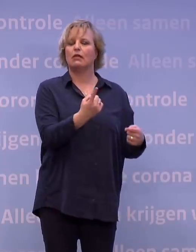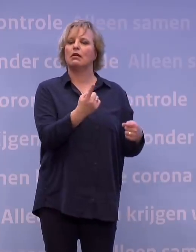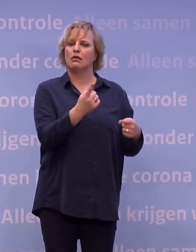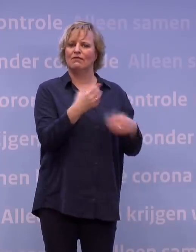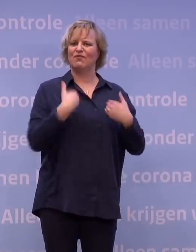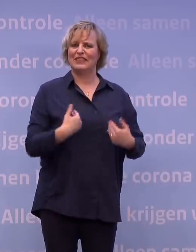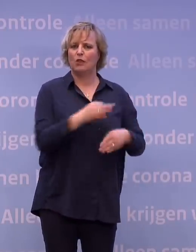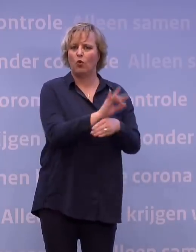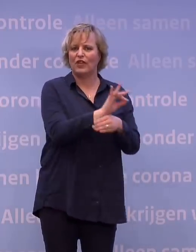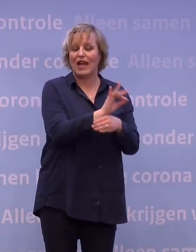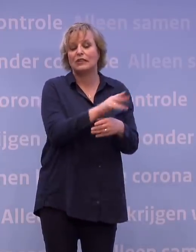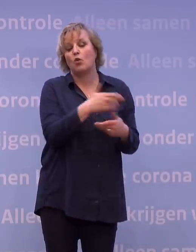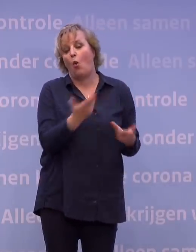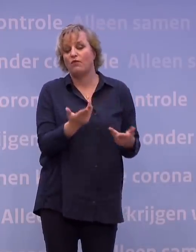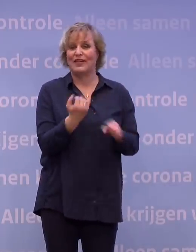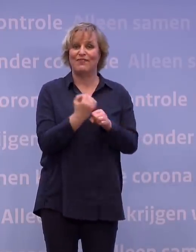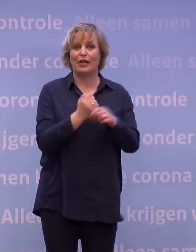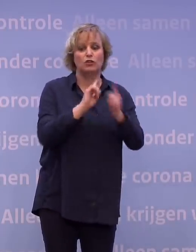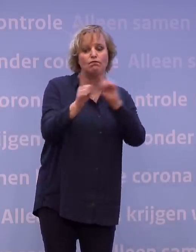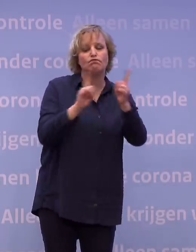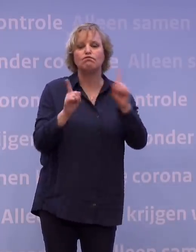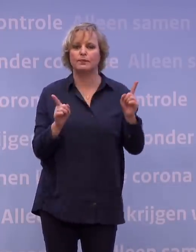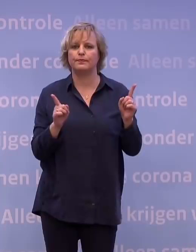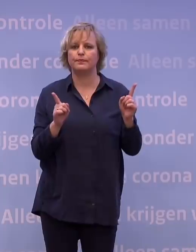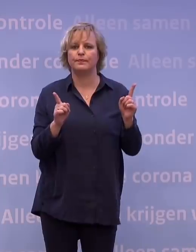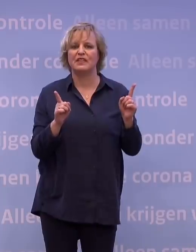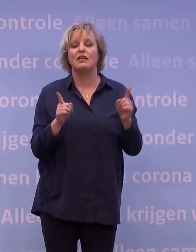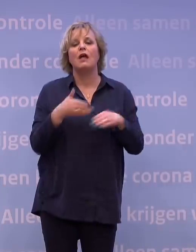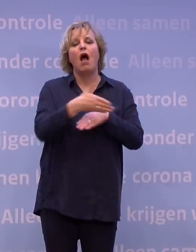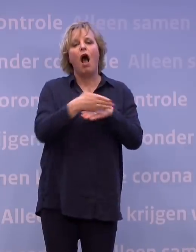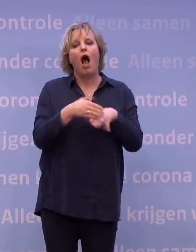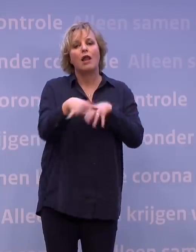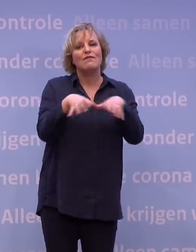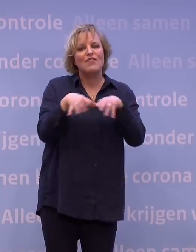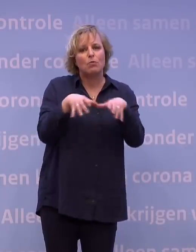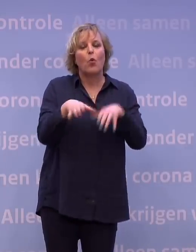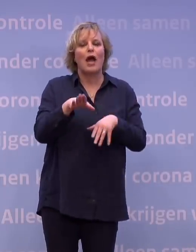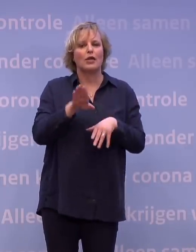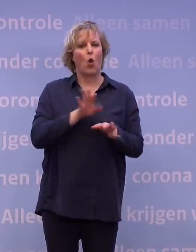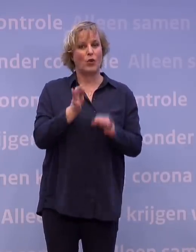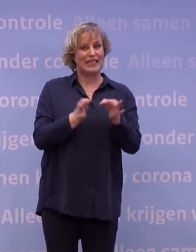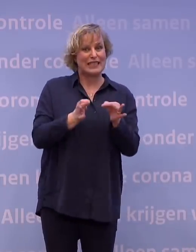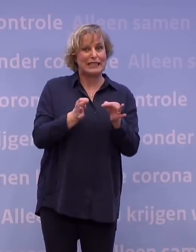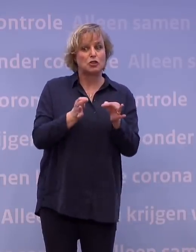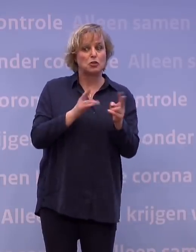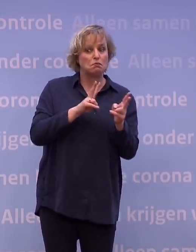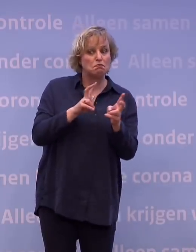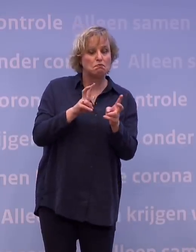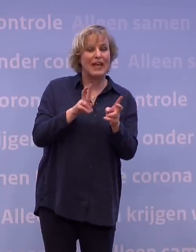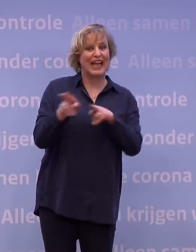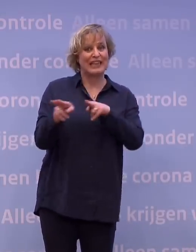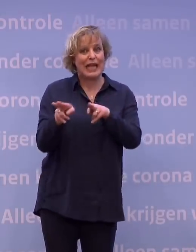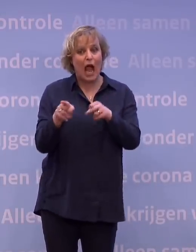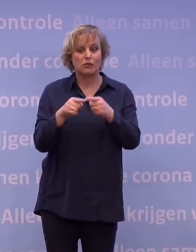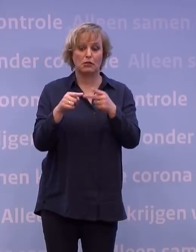te stimuleren. En met de zogeheten fieldlabs gaan we vanaf half februari uitzoeken of en hoe een bezoek naar het